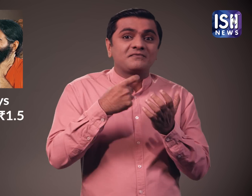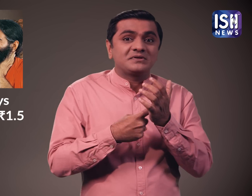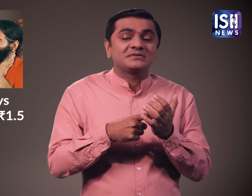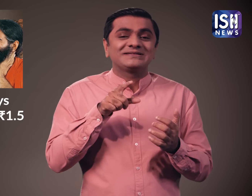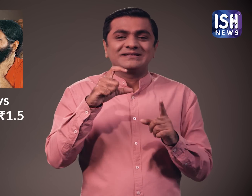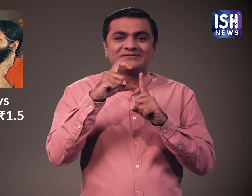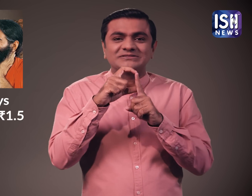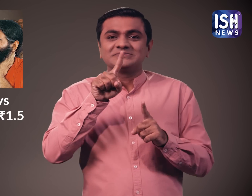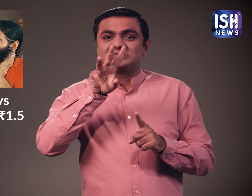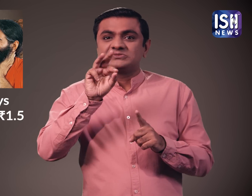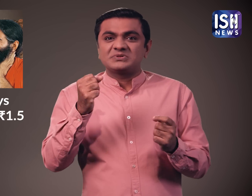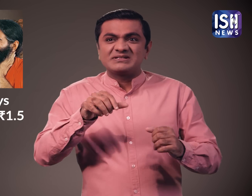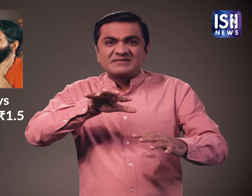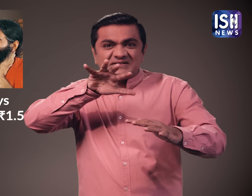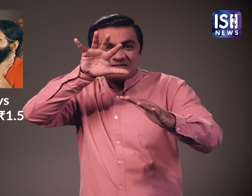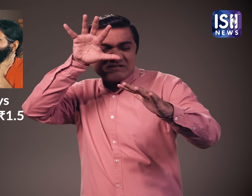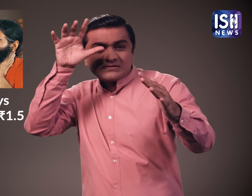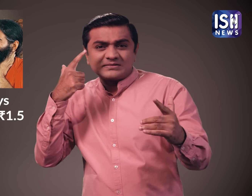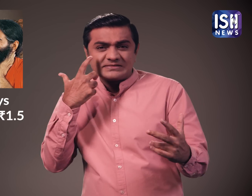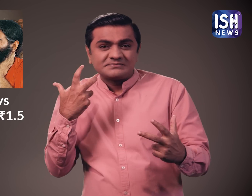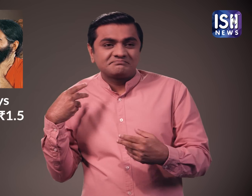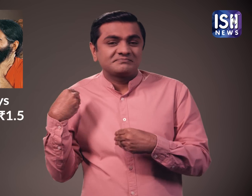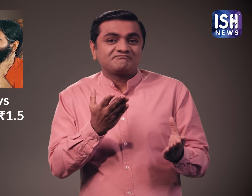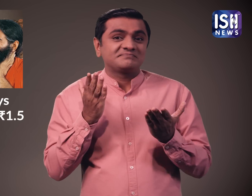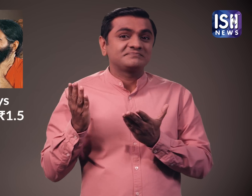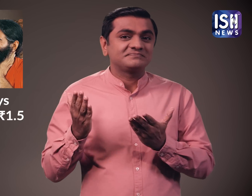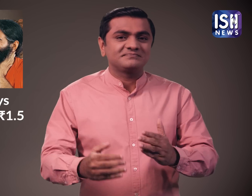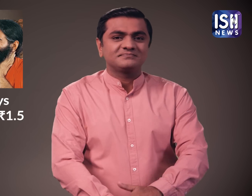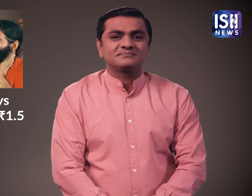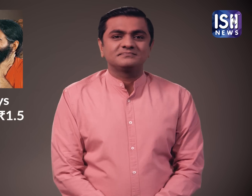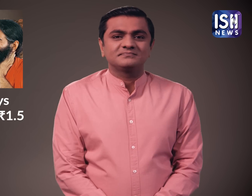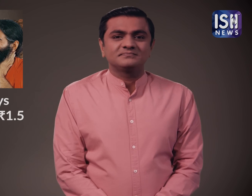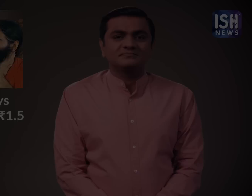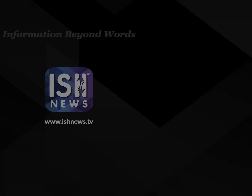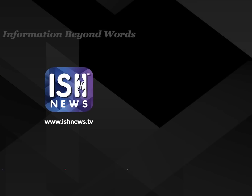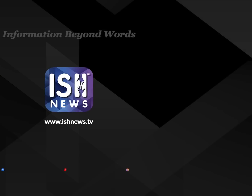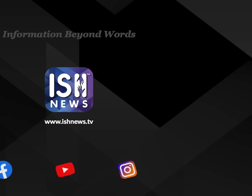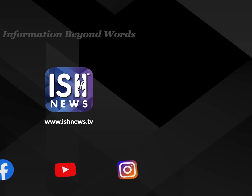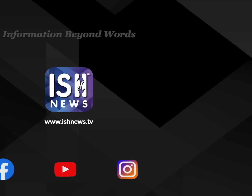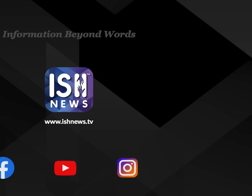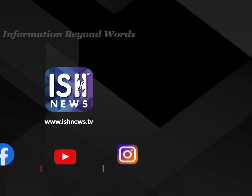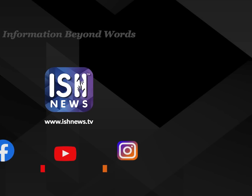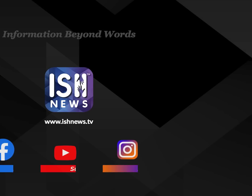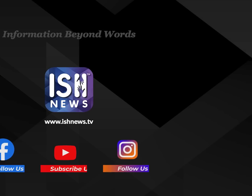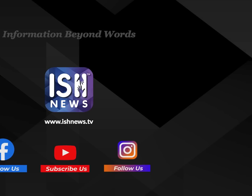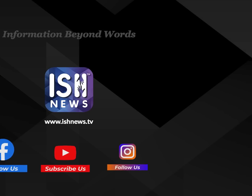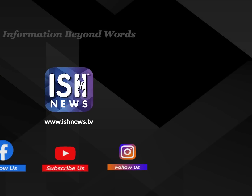एक लैंड रोवर गिफ्ट की गई। बाइक उन्हें एक रामदें